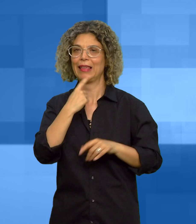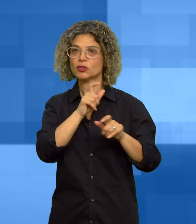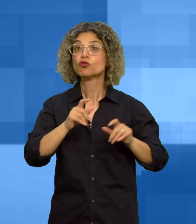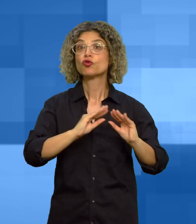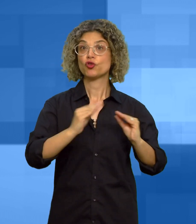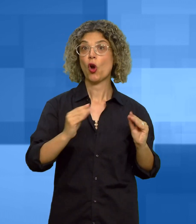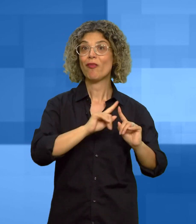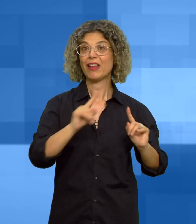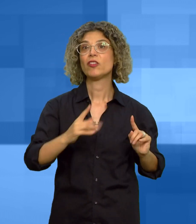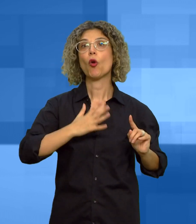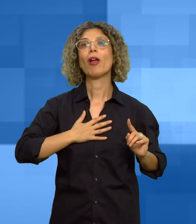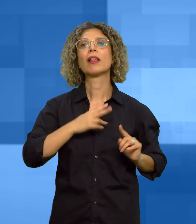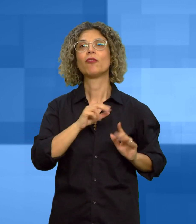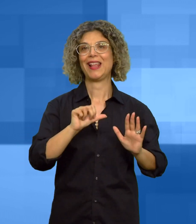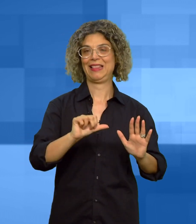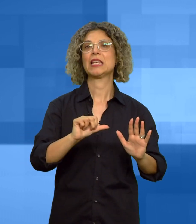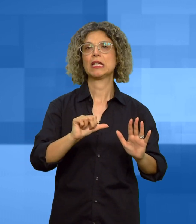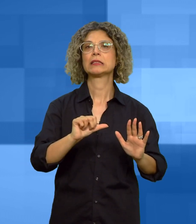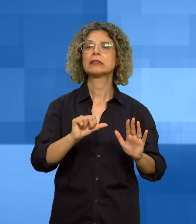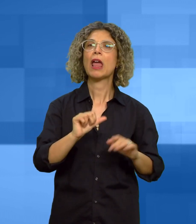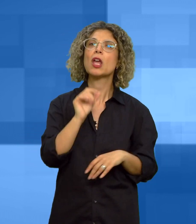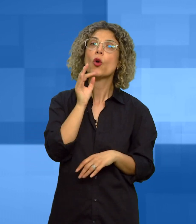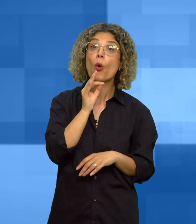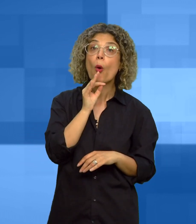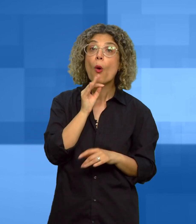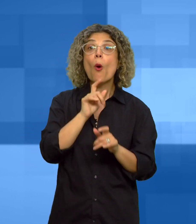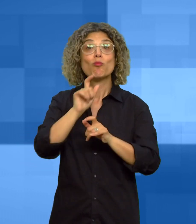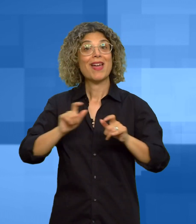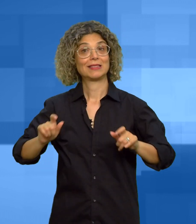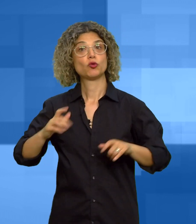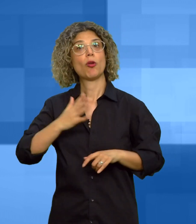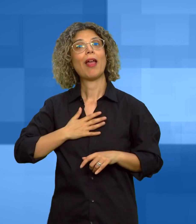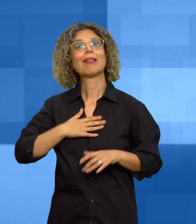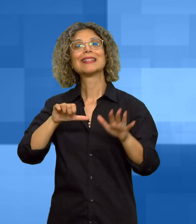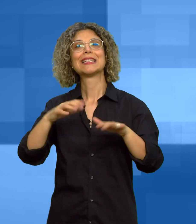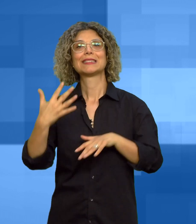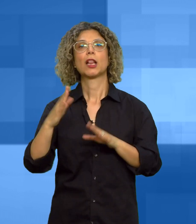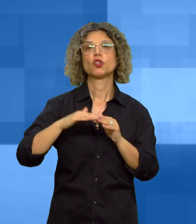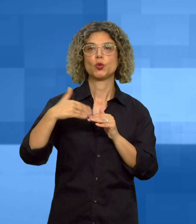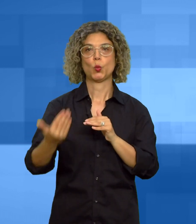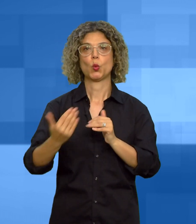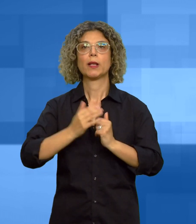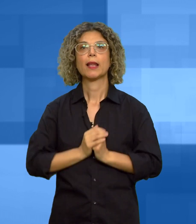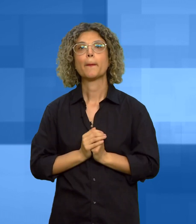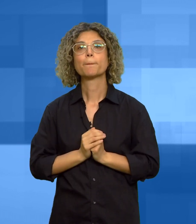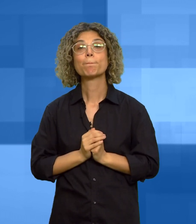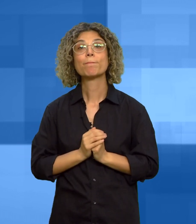dai giovani fino al 26esimo anno di età e da quelli over 65 il